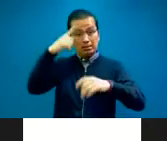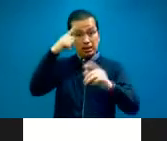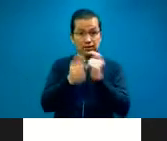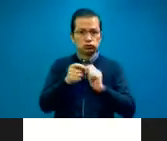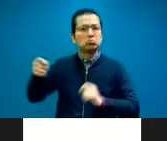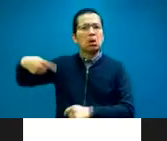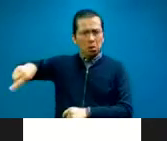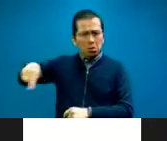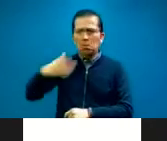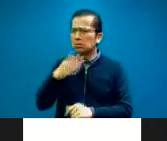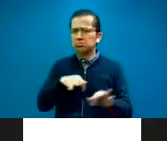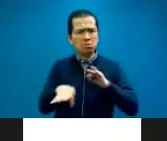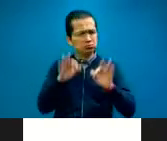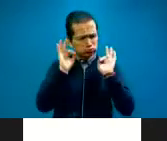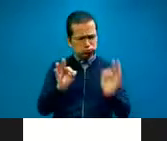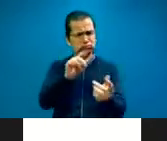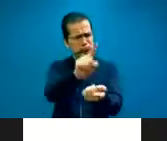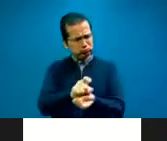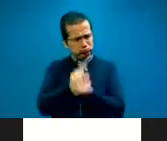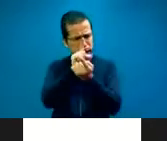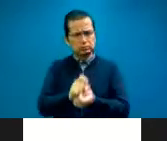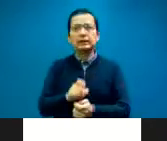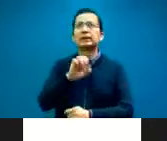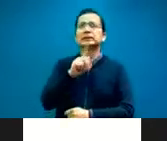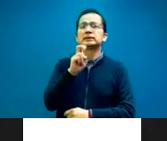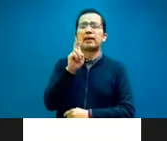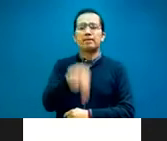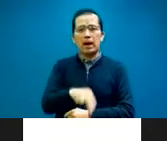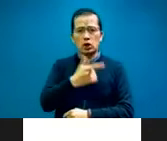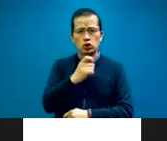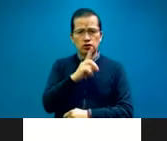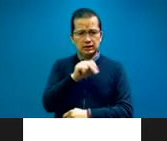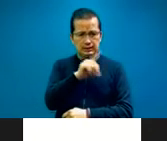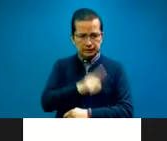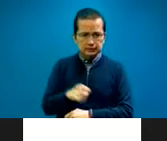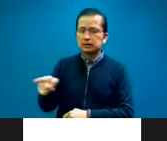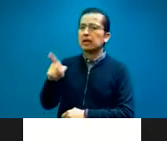tan profesionales. Esteban Godínez, nuestro Daniel, querido,